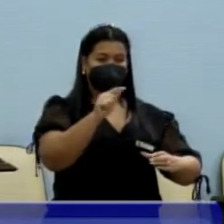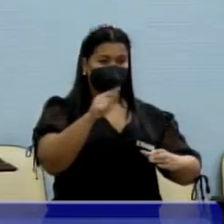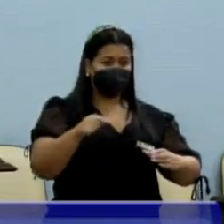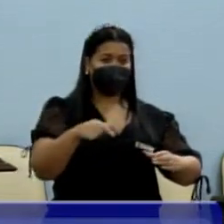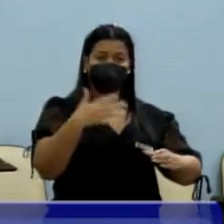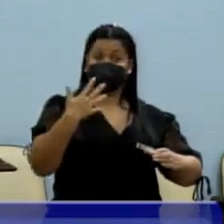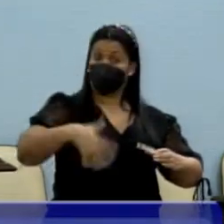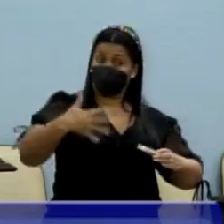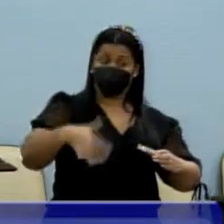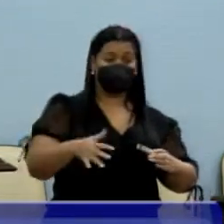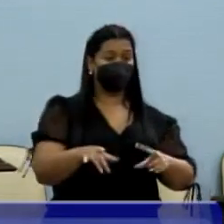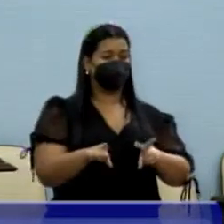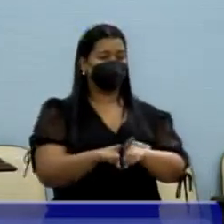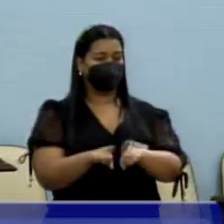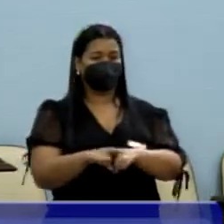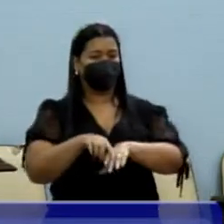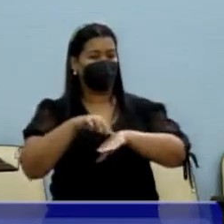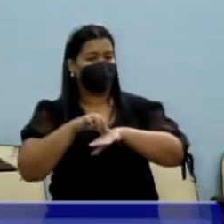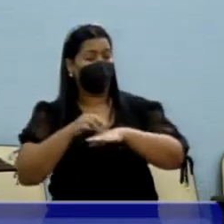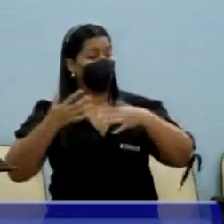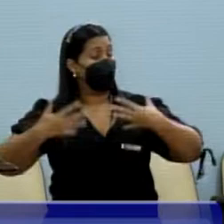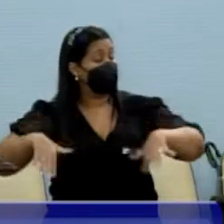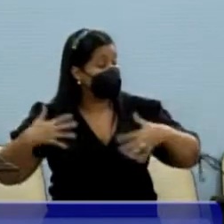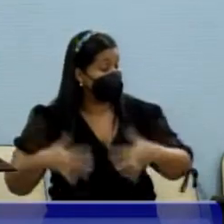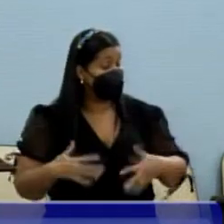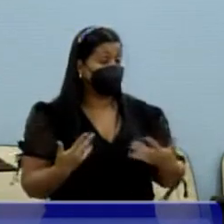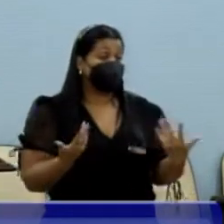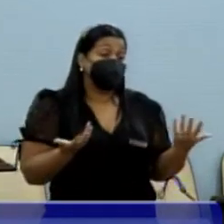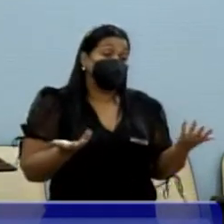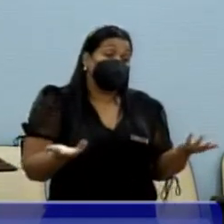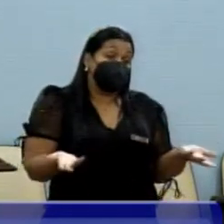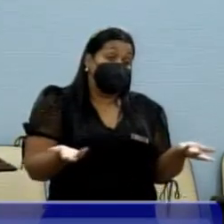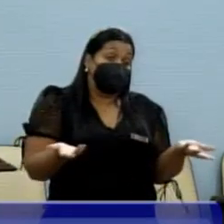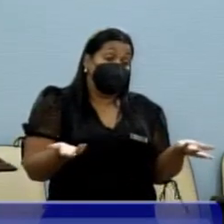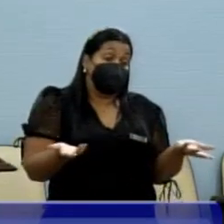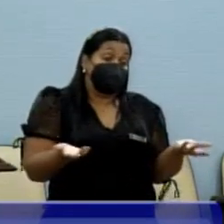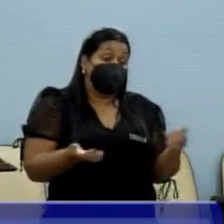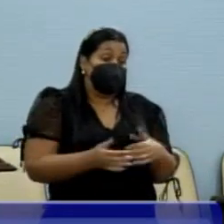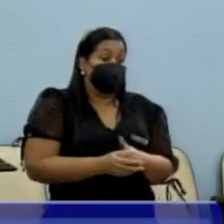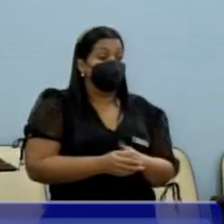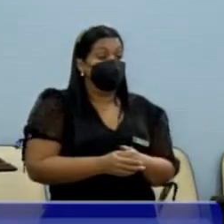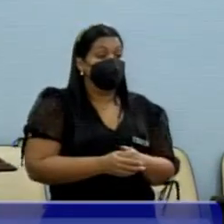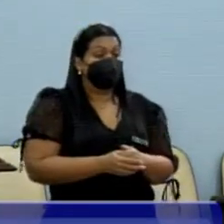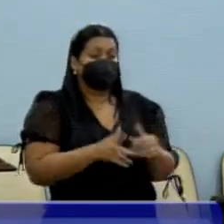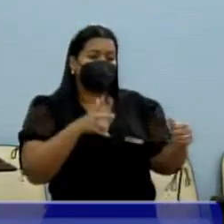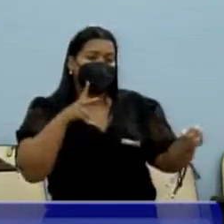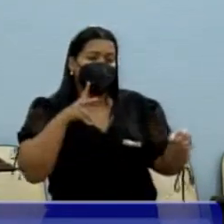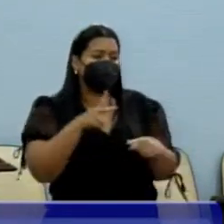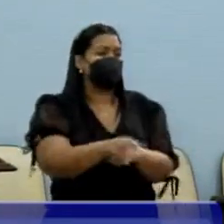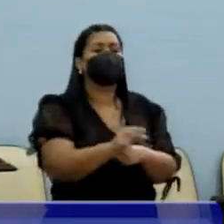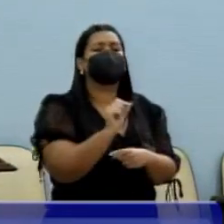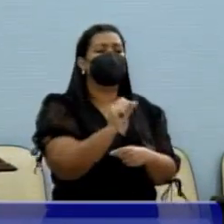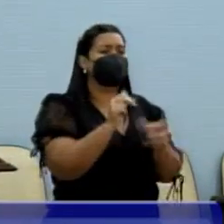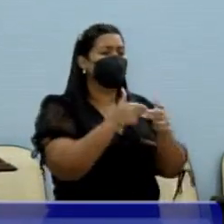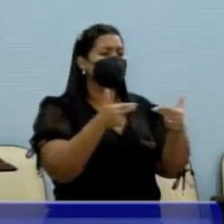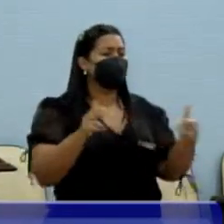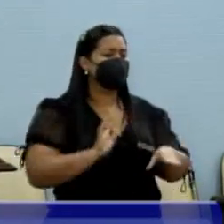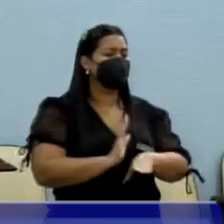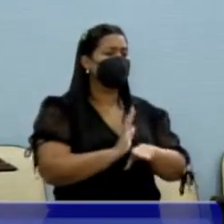a carestia em que vivem as pessoas. A interrupção de programas de habitação social,